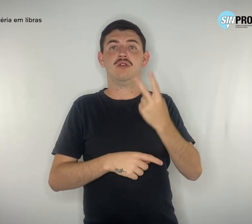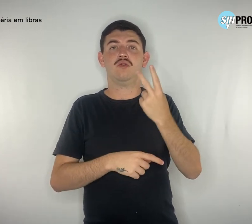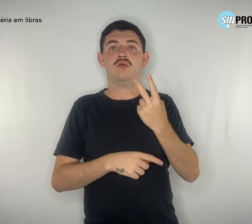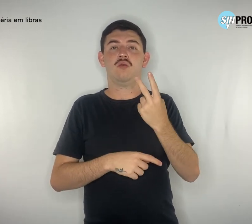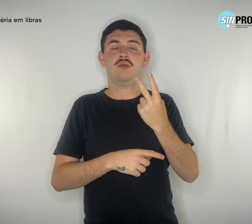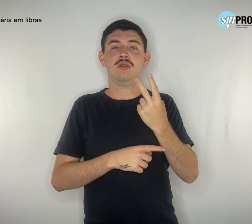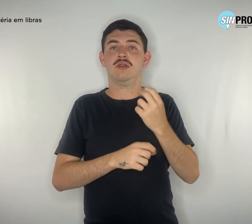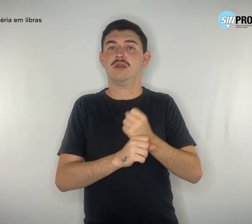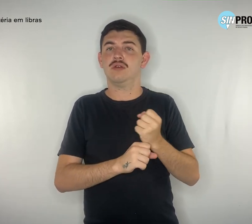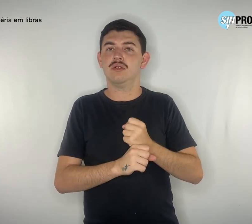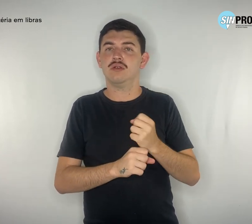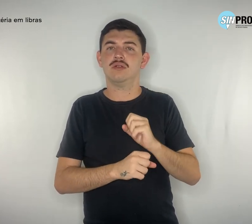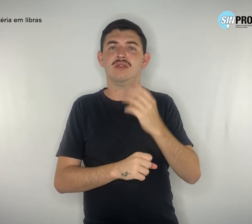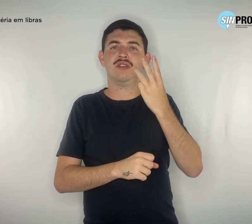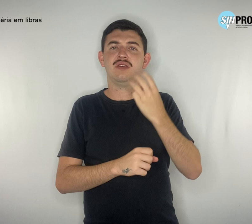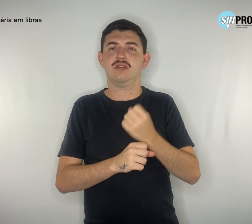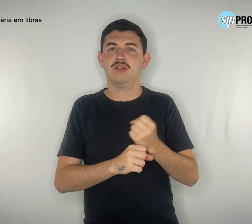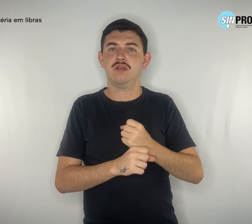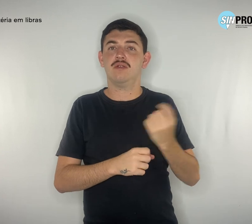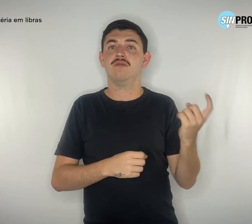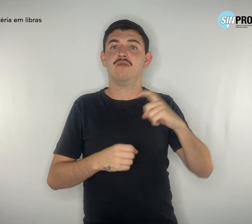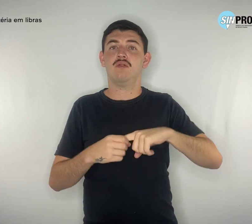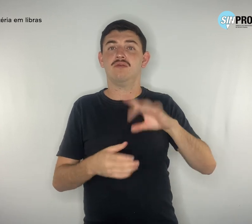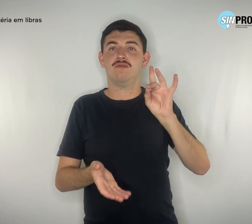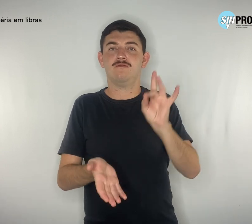oficialmente, em 1997.